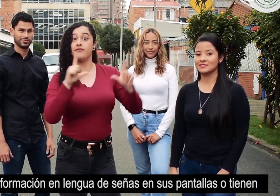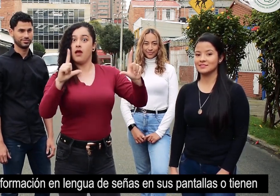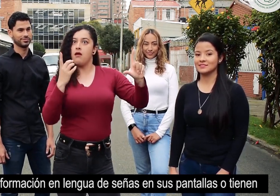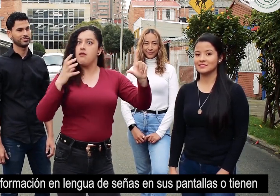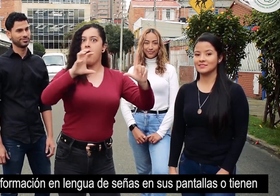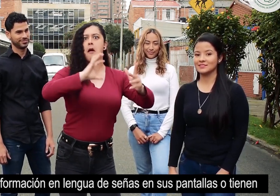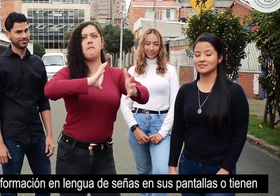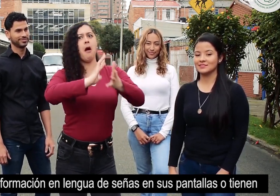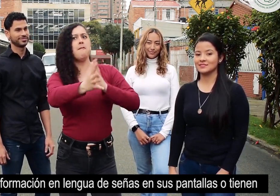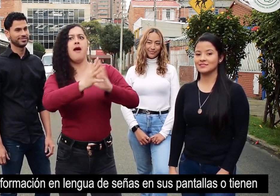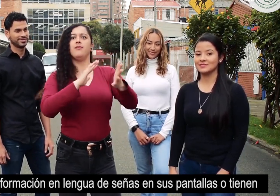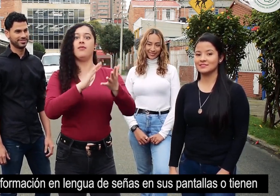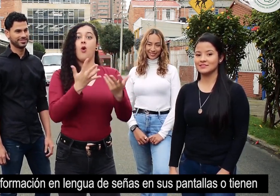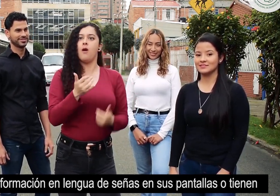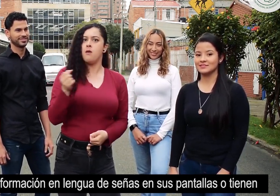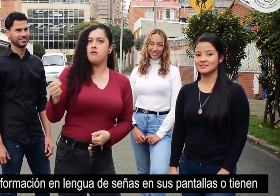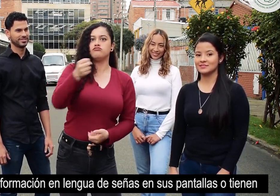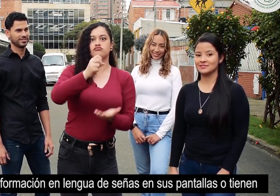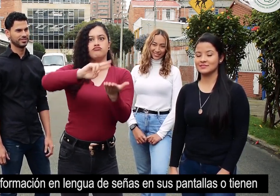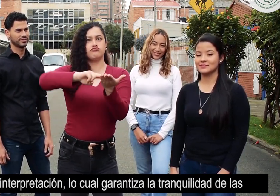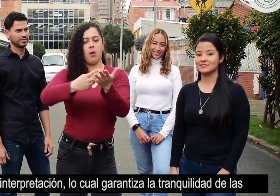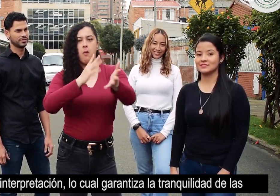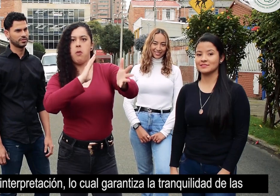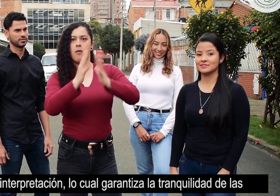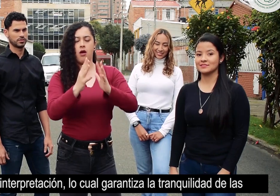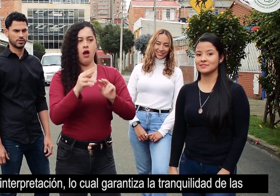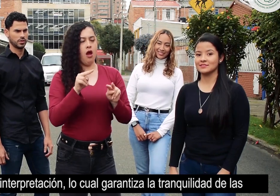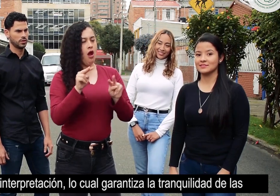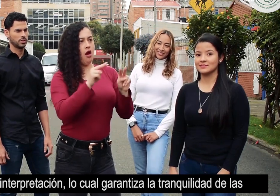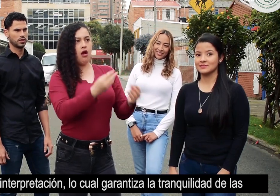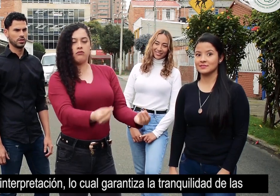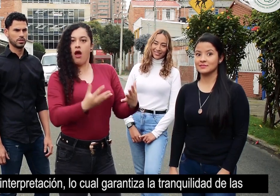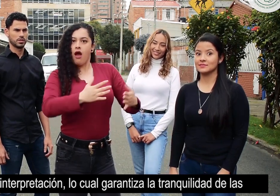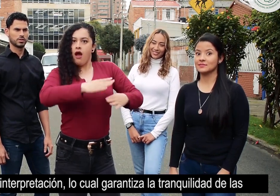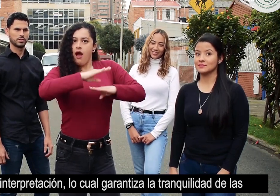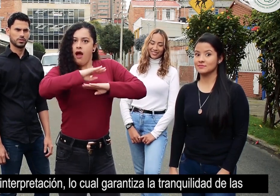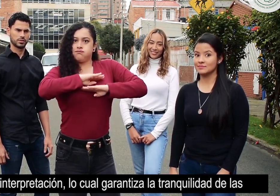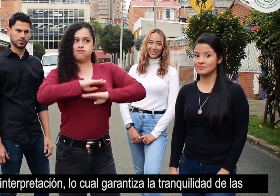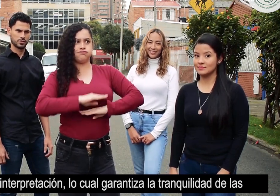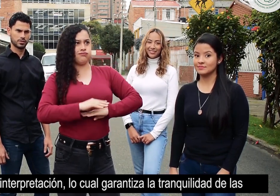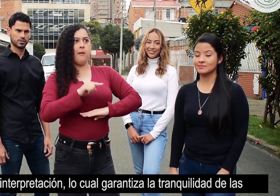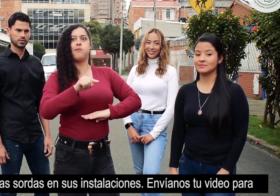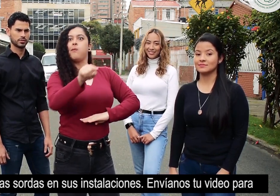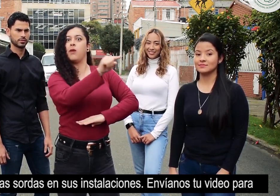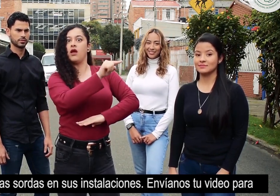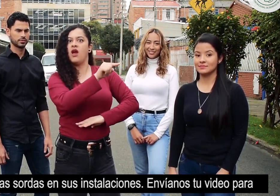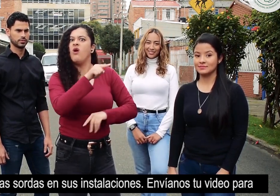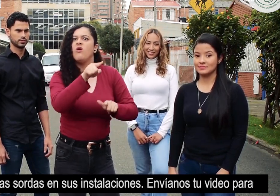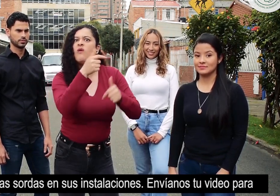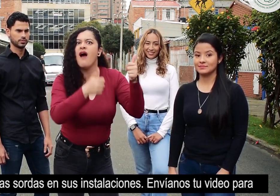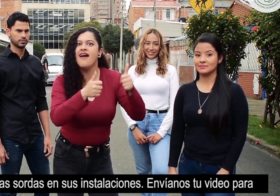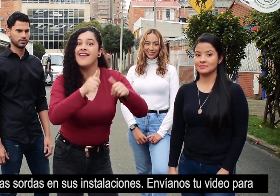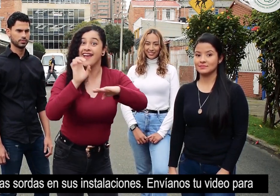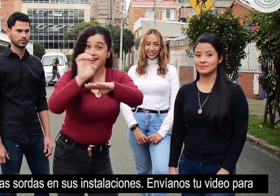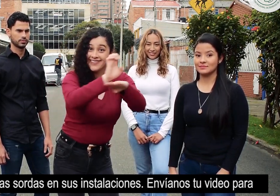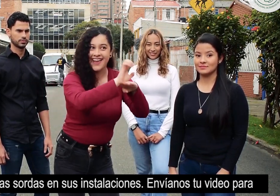en lengua de señas en sus pantallas o tienen servicio de interpretación, lo cual garantiza la tranquilidad de las personas sordas en sus instalaciones.